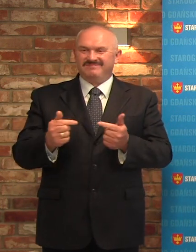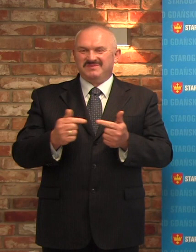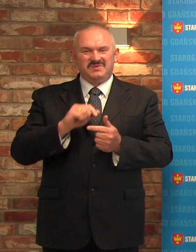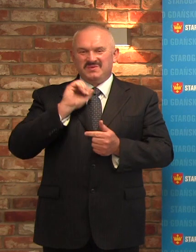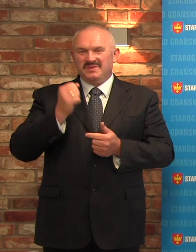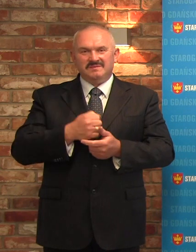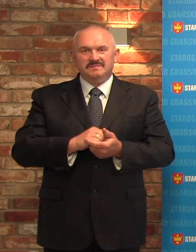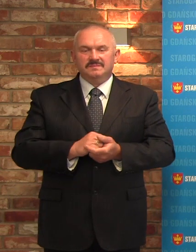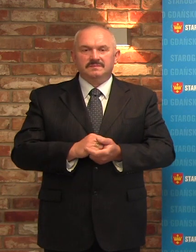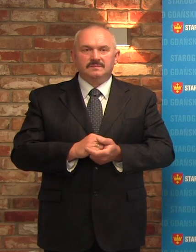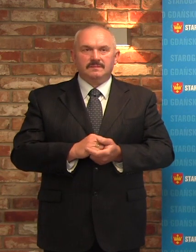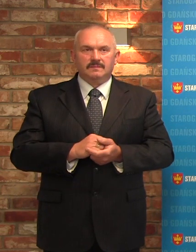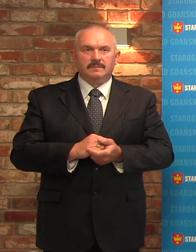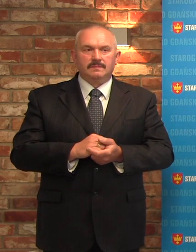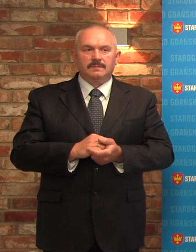dalece niestosowna.